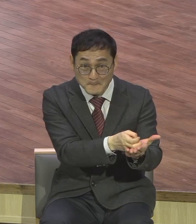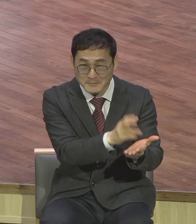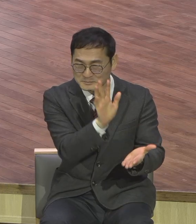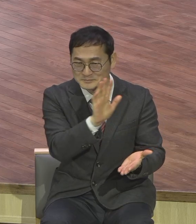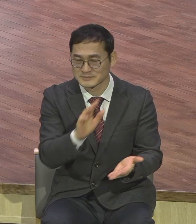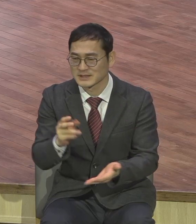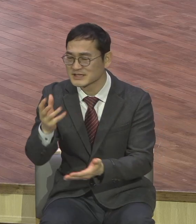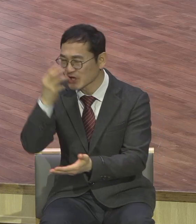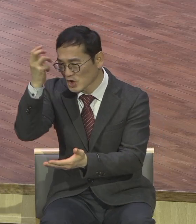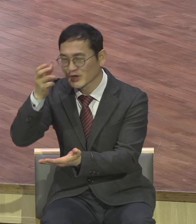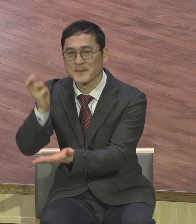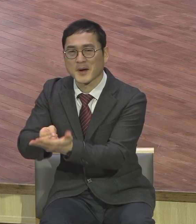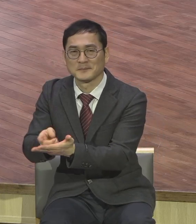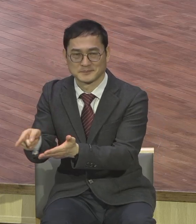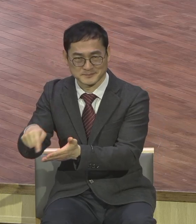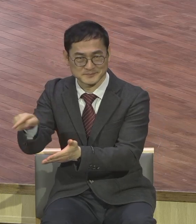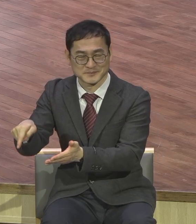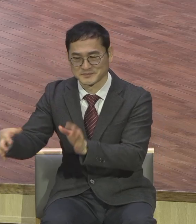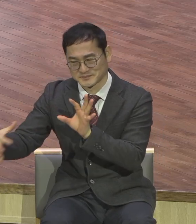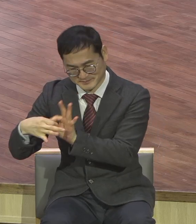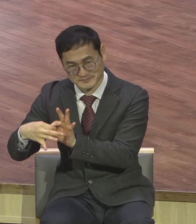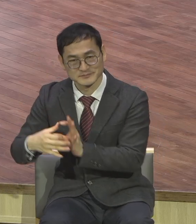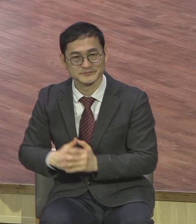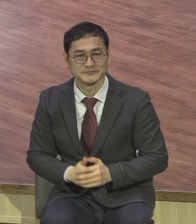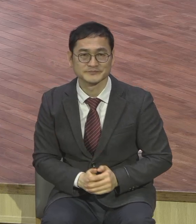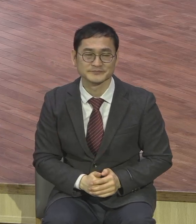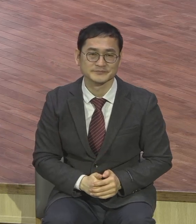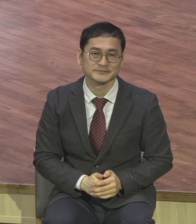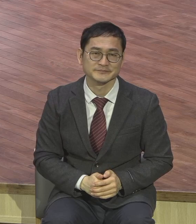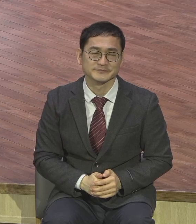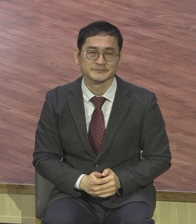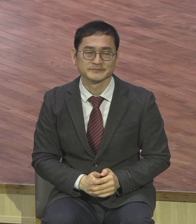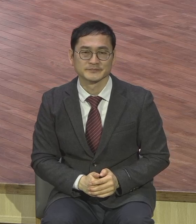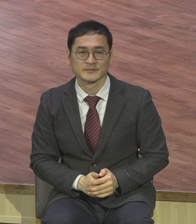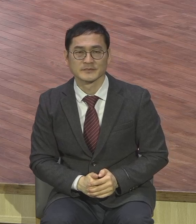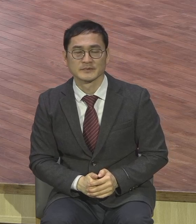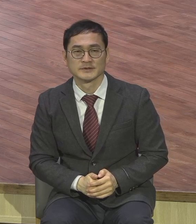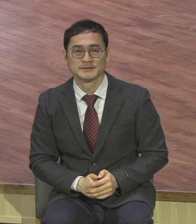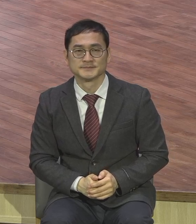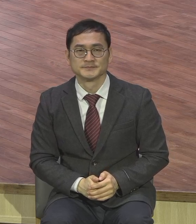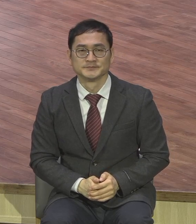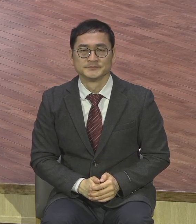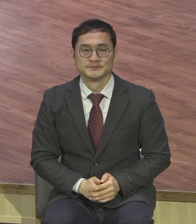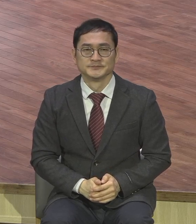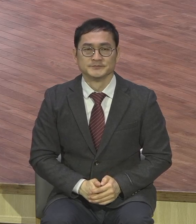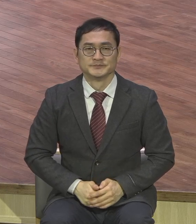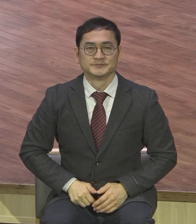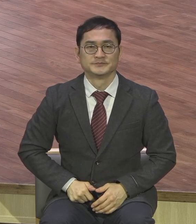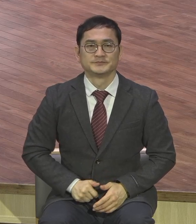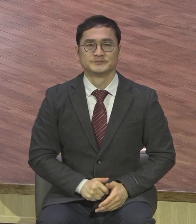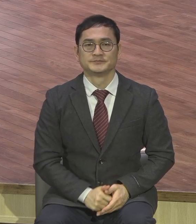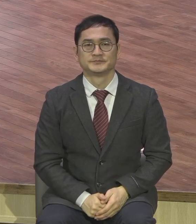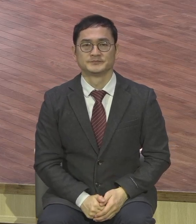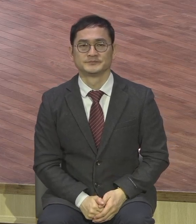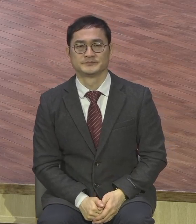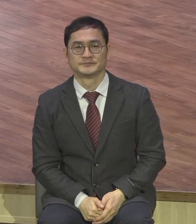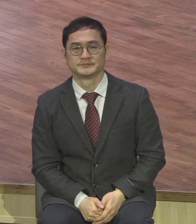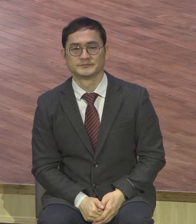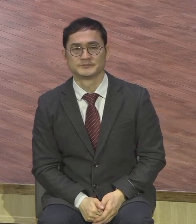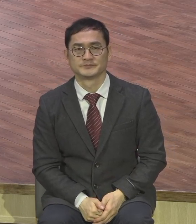해방됐습니다 예수님께서는 결론적으로 우리에게 영적으로 백해무익한 말이 아니라